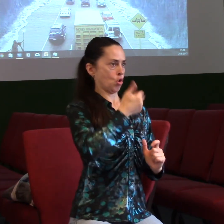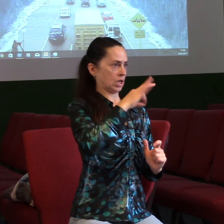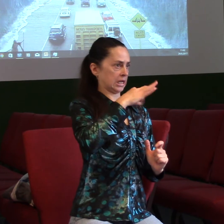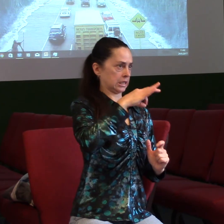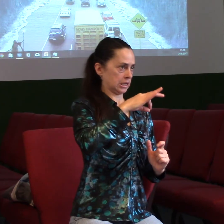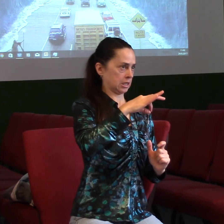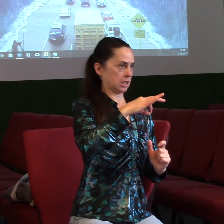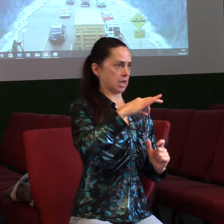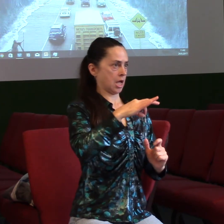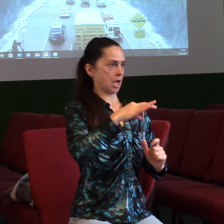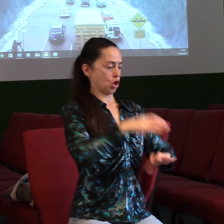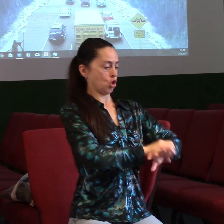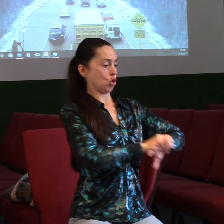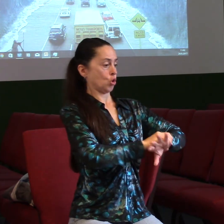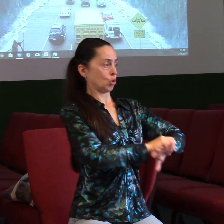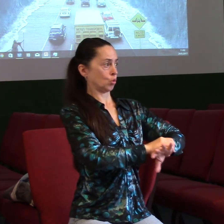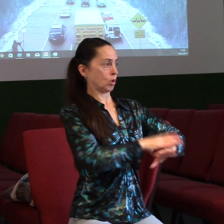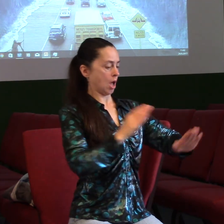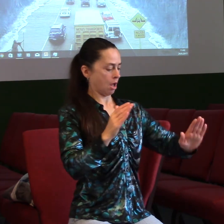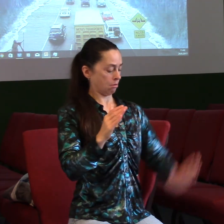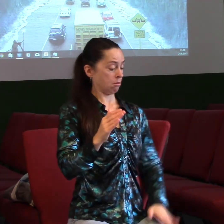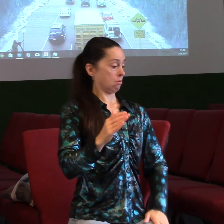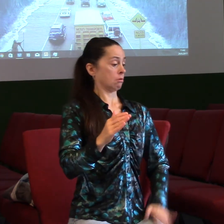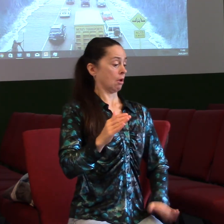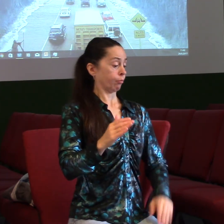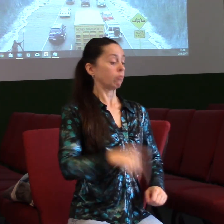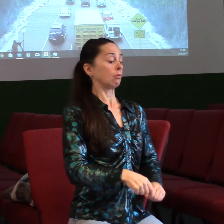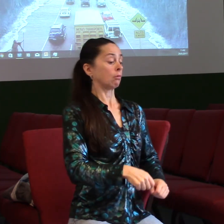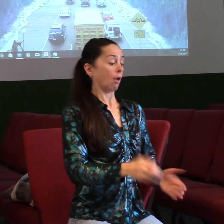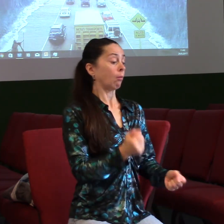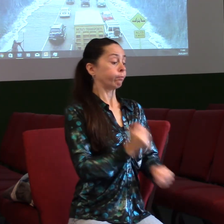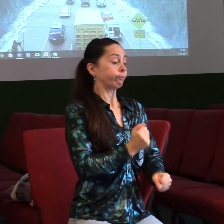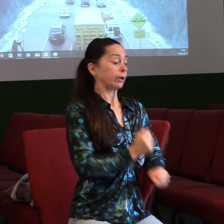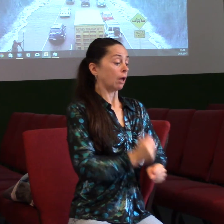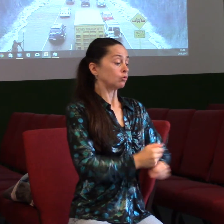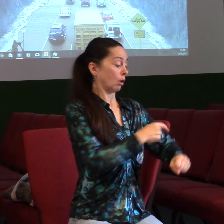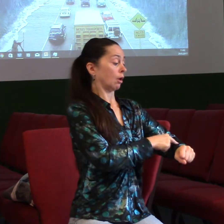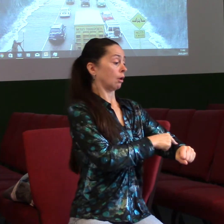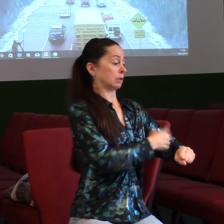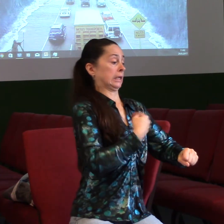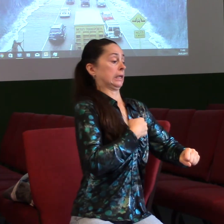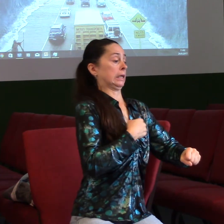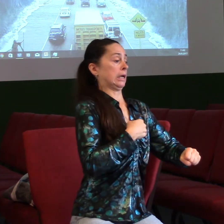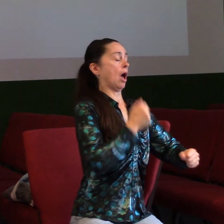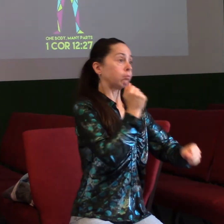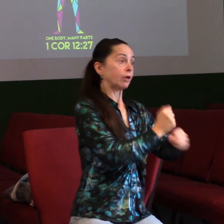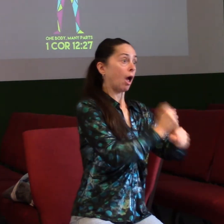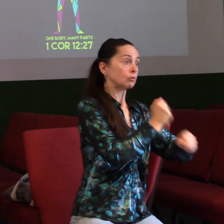prostě noho makej, já jsem dneska strašně moc pracovala u toho lisu. Ne, je to jedno tělo,